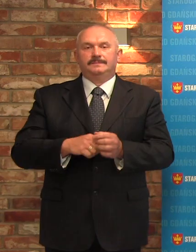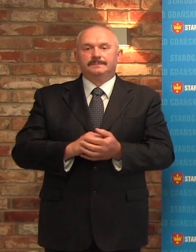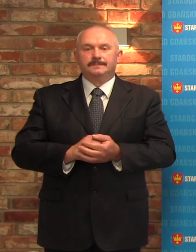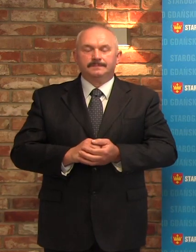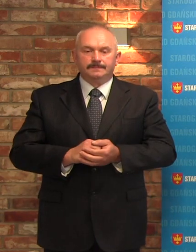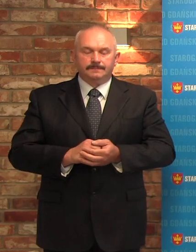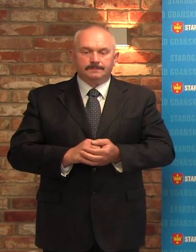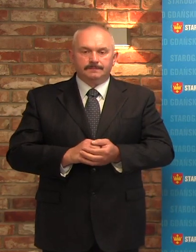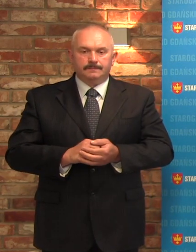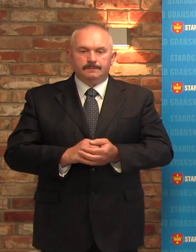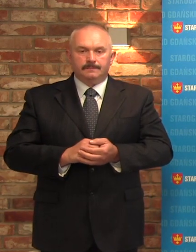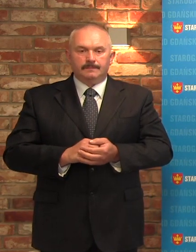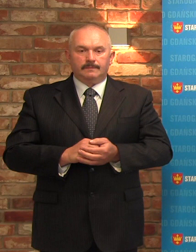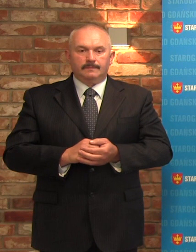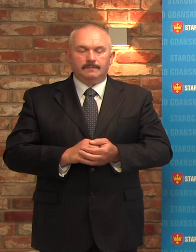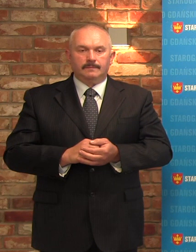zaburzona.